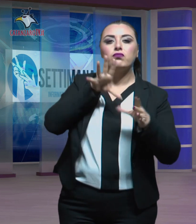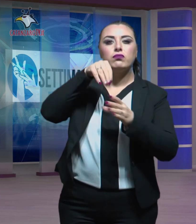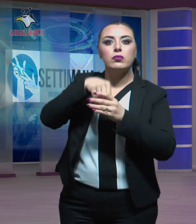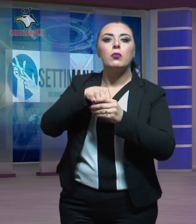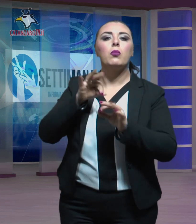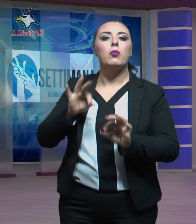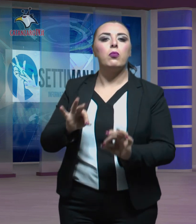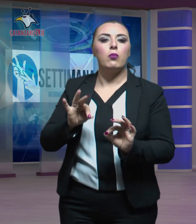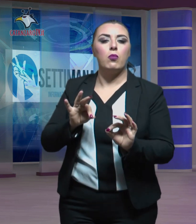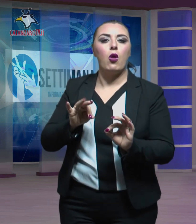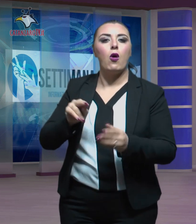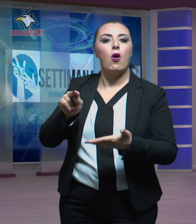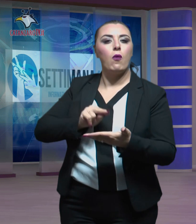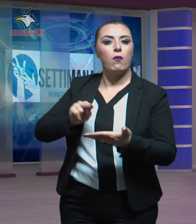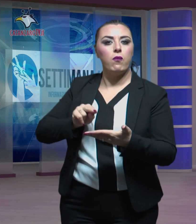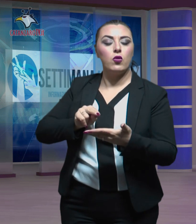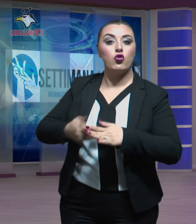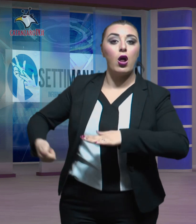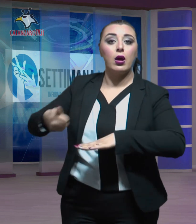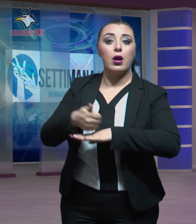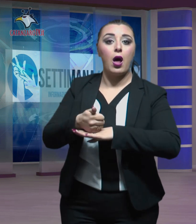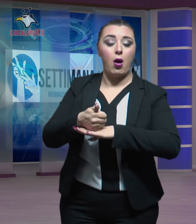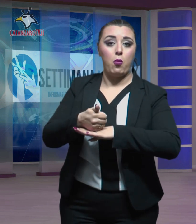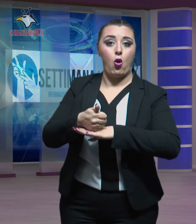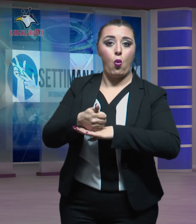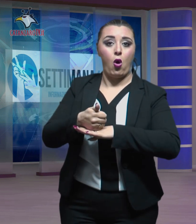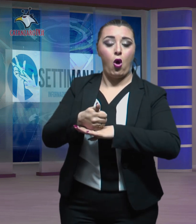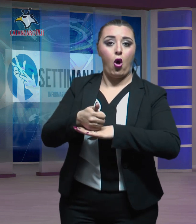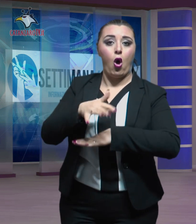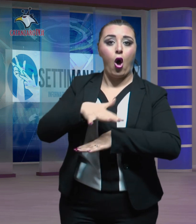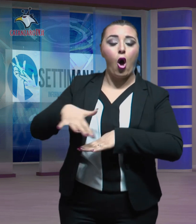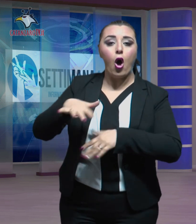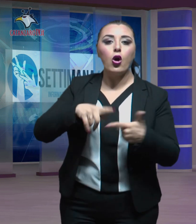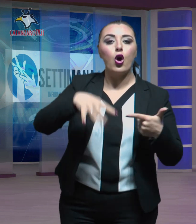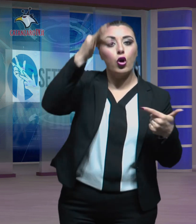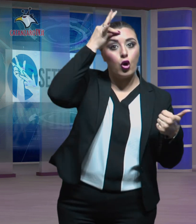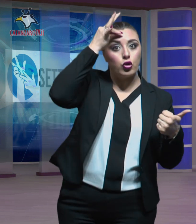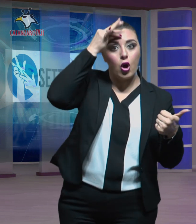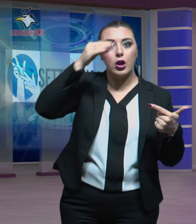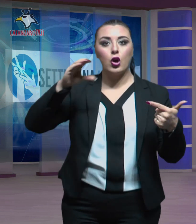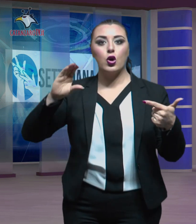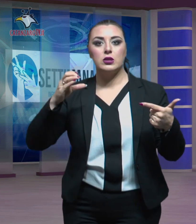riguarderebbe uffici del capoluogo di Crotone e di Cosenza.